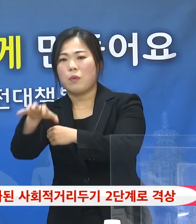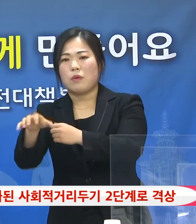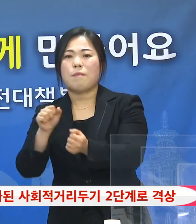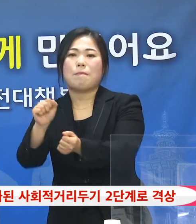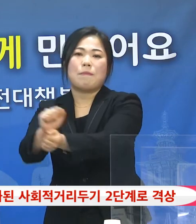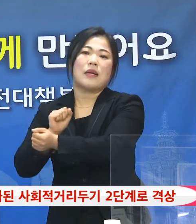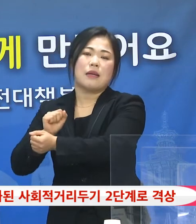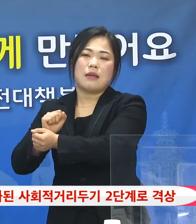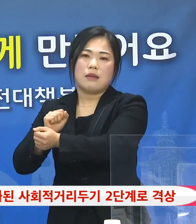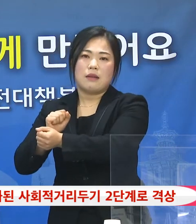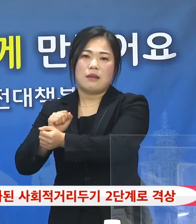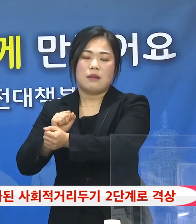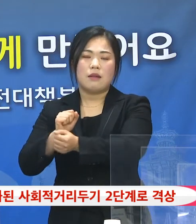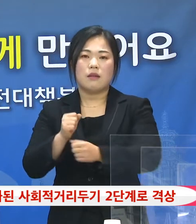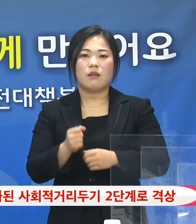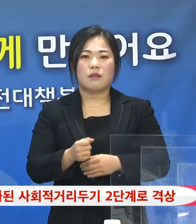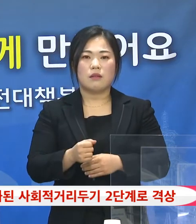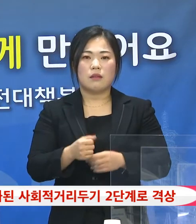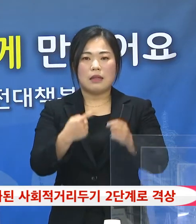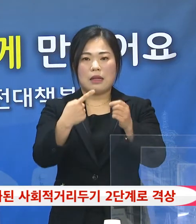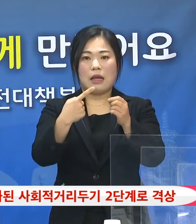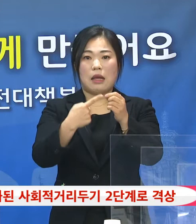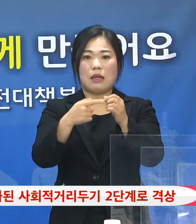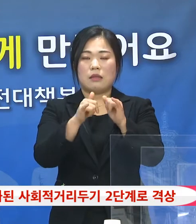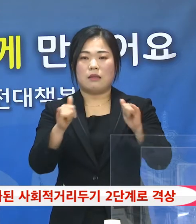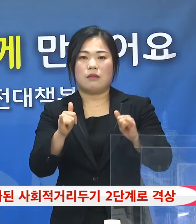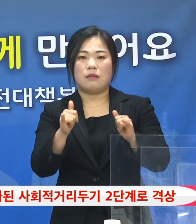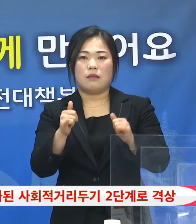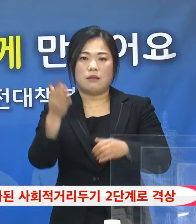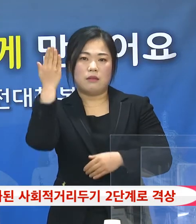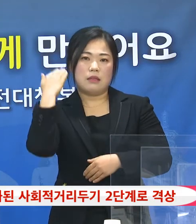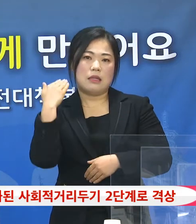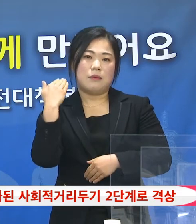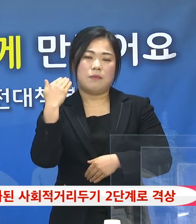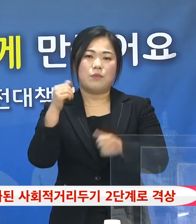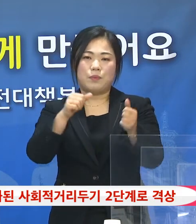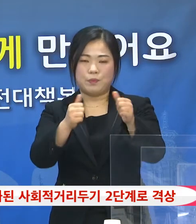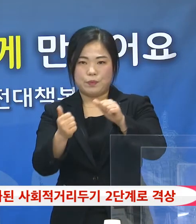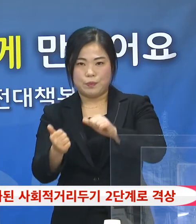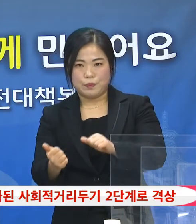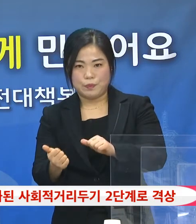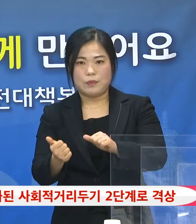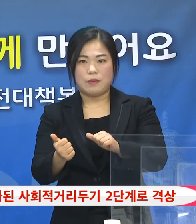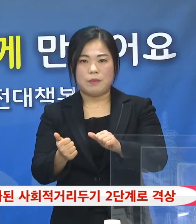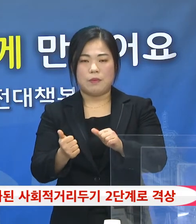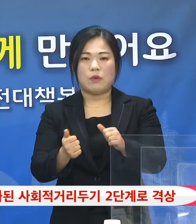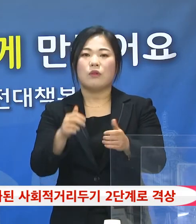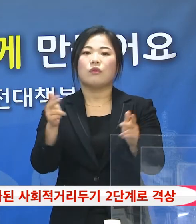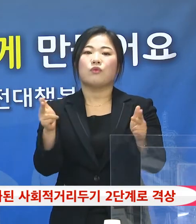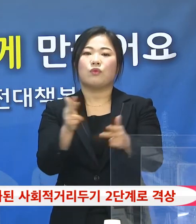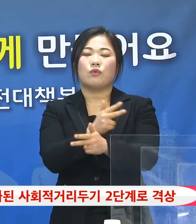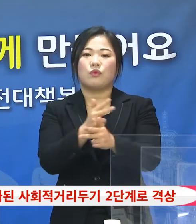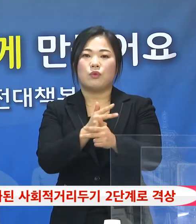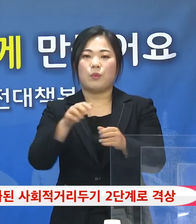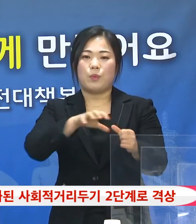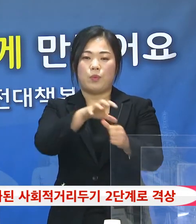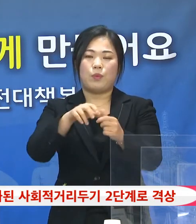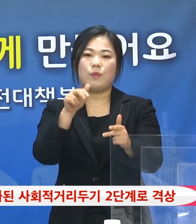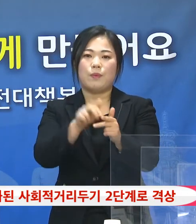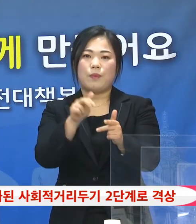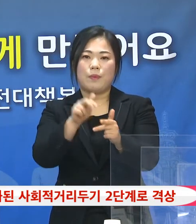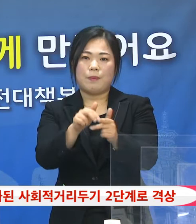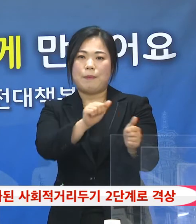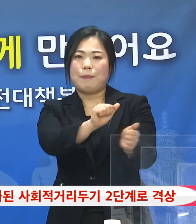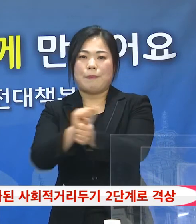1명은 지난 16일 돌아가신 145번 확진자가 다니던 주간보호센터에서 감염된 것으로